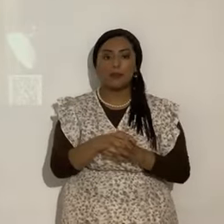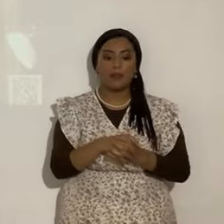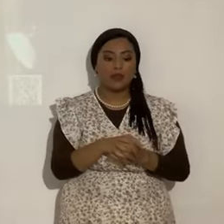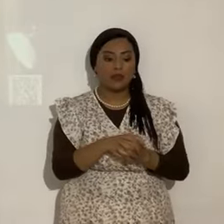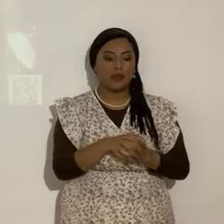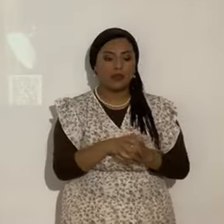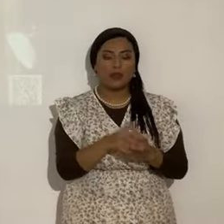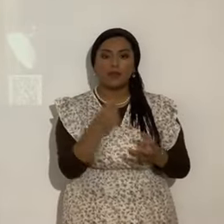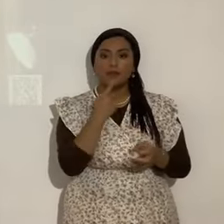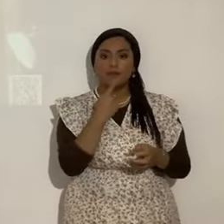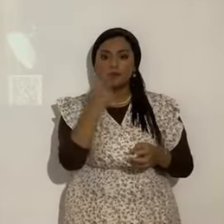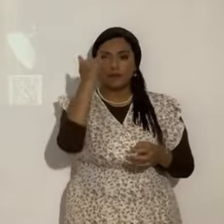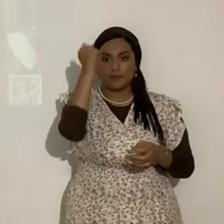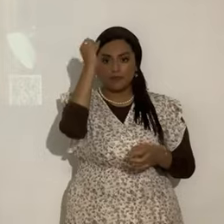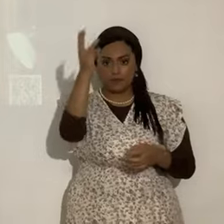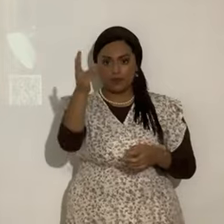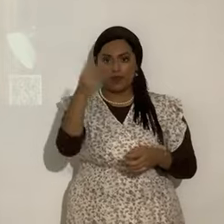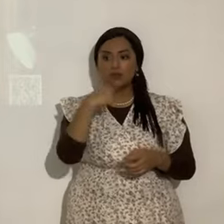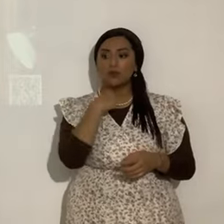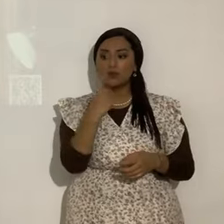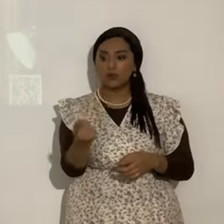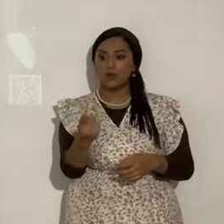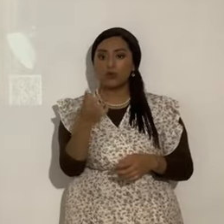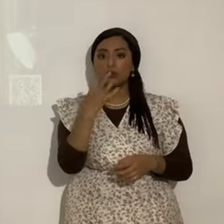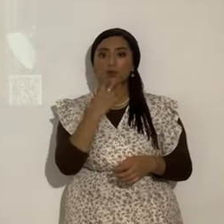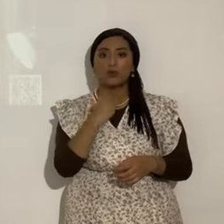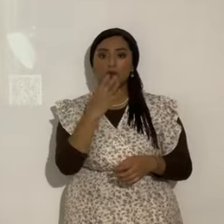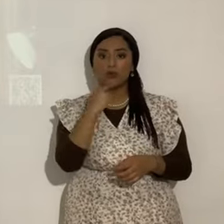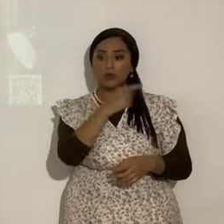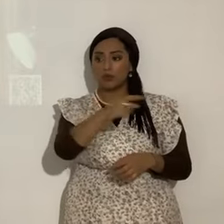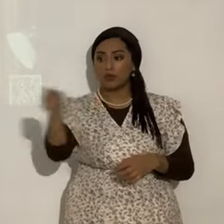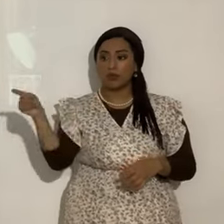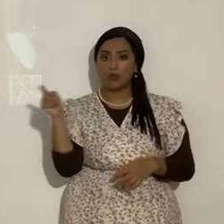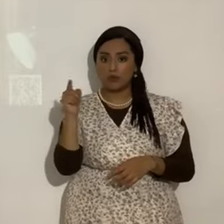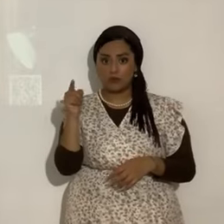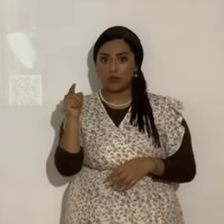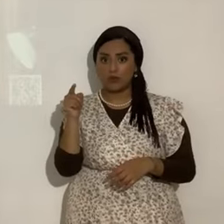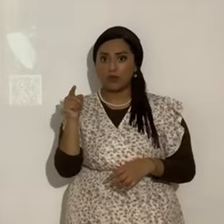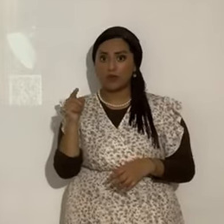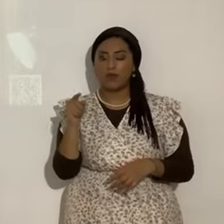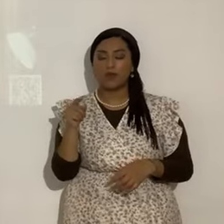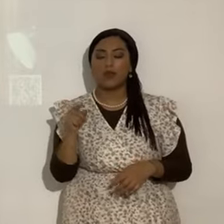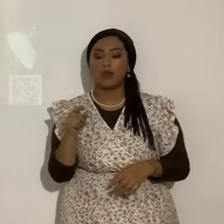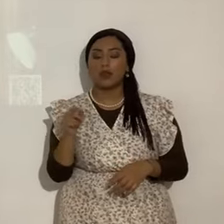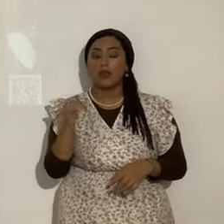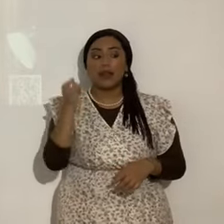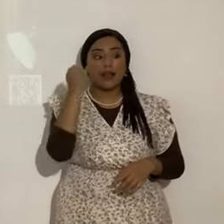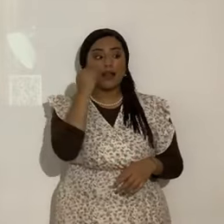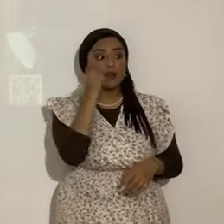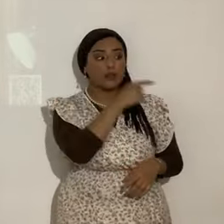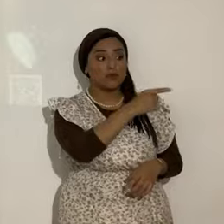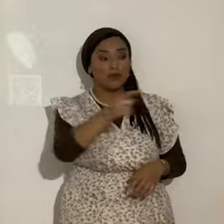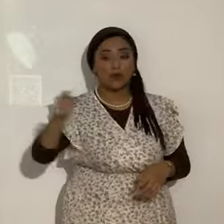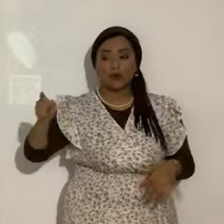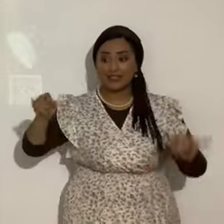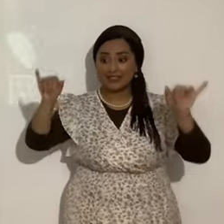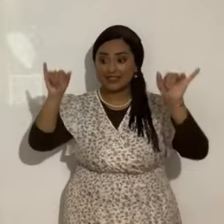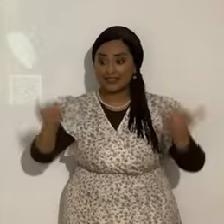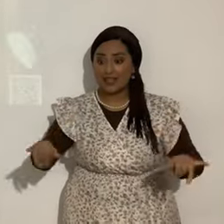Dijo entonces Yahshua a los judíos. Los yudín. habían creído en él. Si vosotros permaneceréis en mi palabra. Seréis